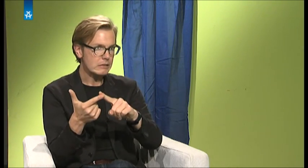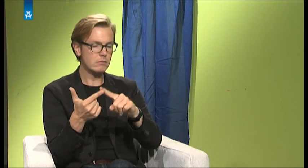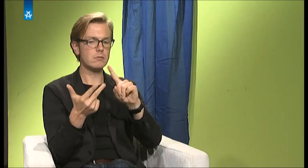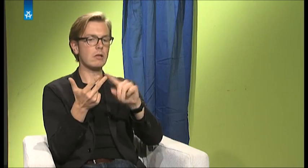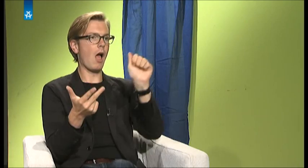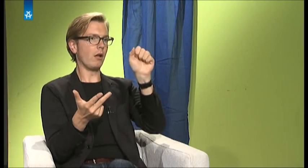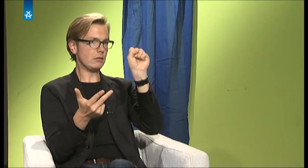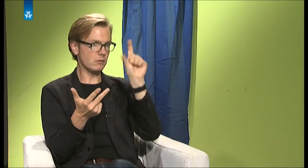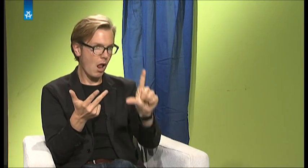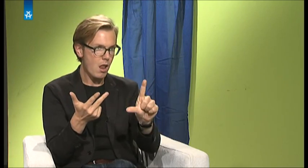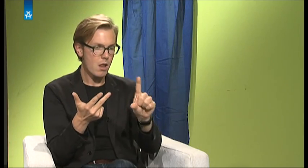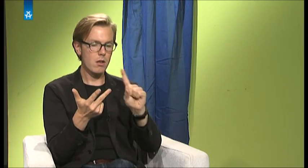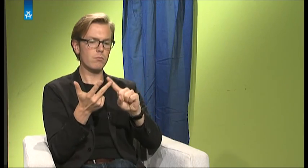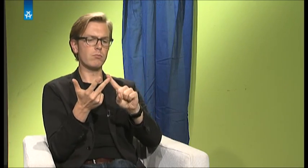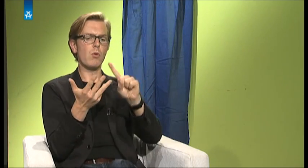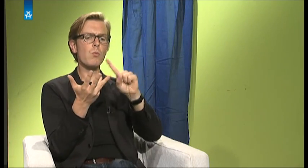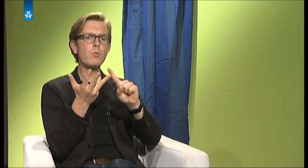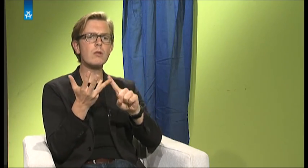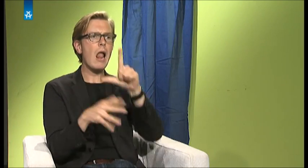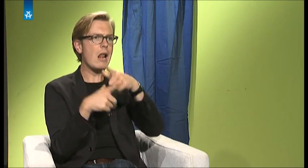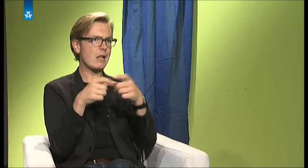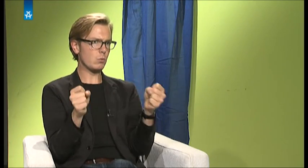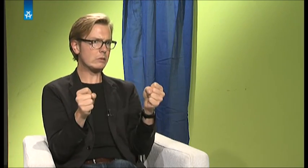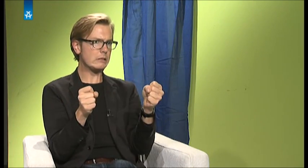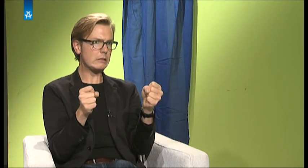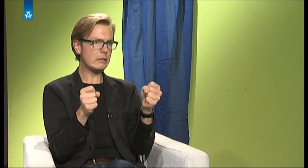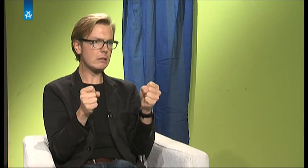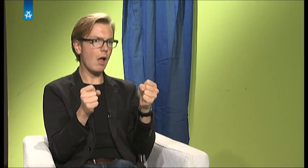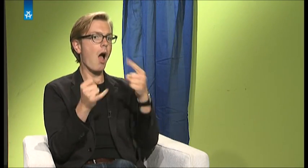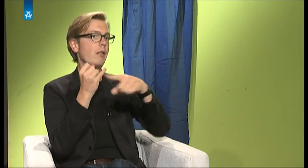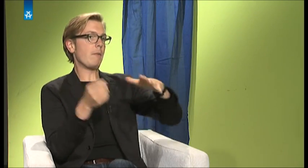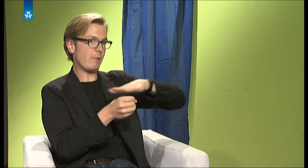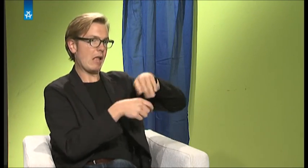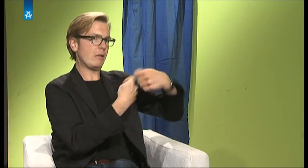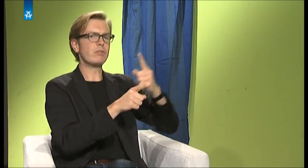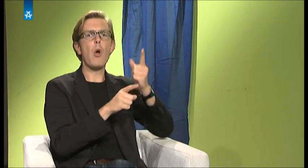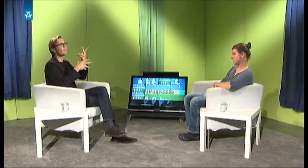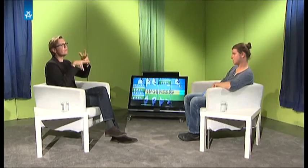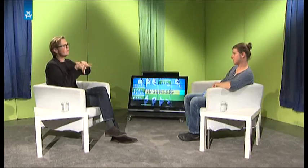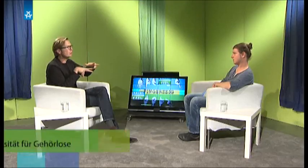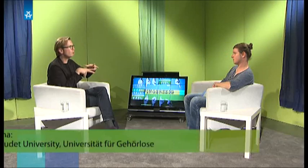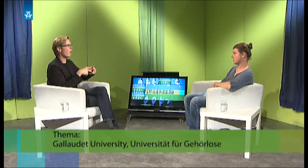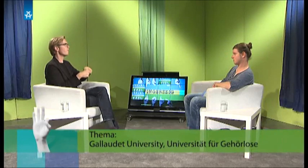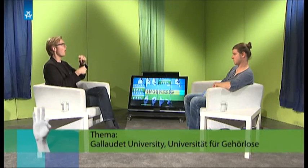und Linguistik. Es gibt auch noch andere Bereiche, ich weiß nicht, Wirtschaft oder internationale Entwicklung.